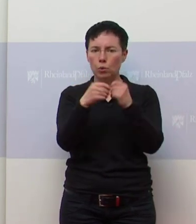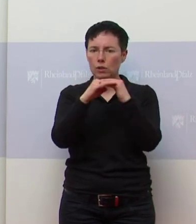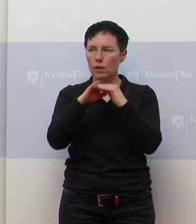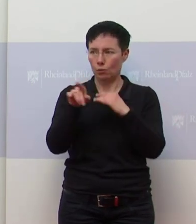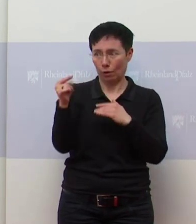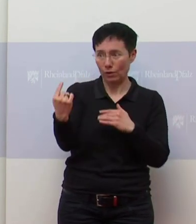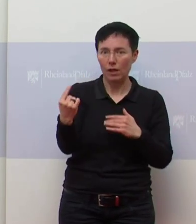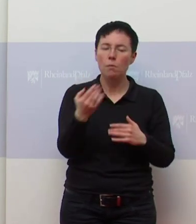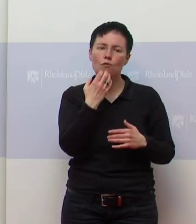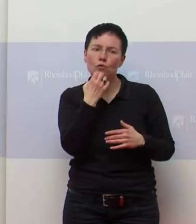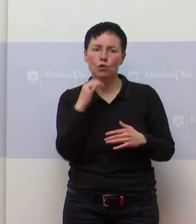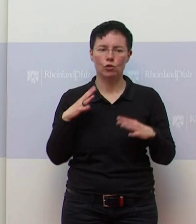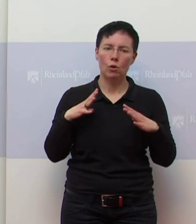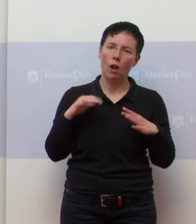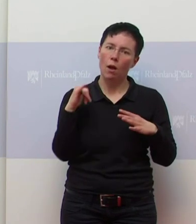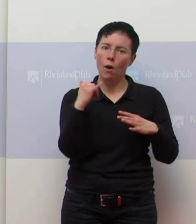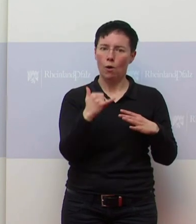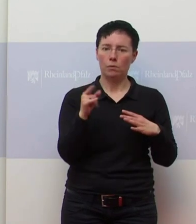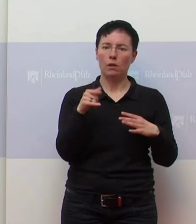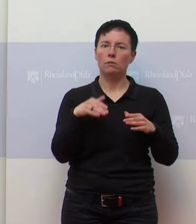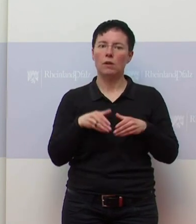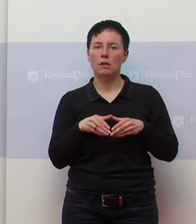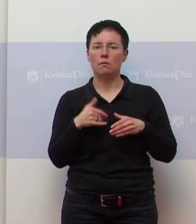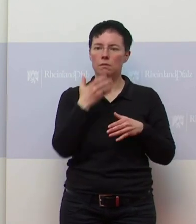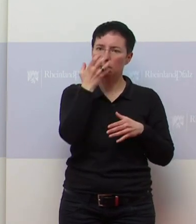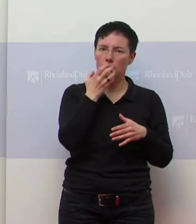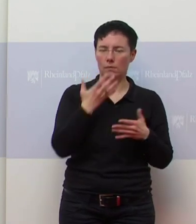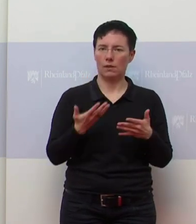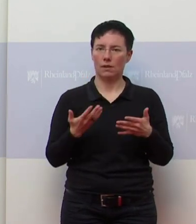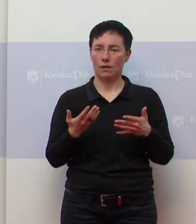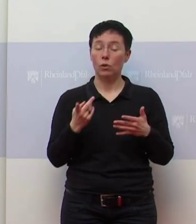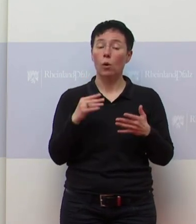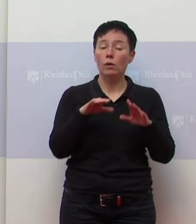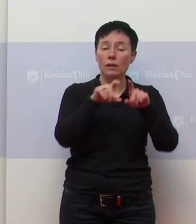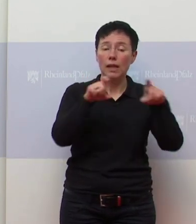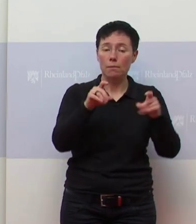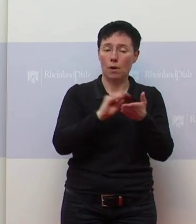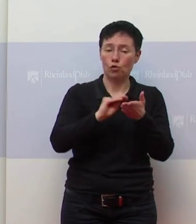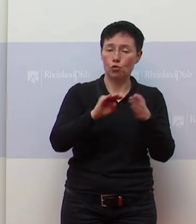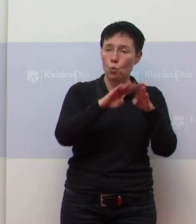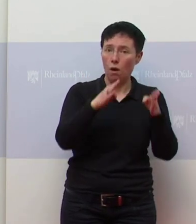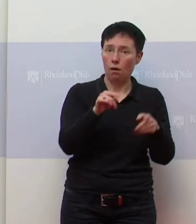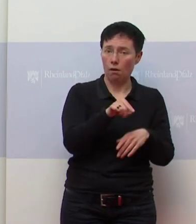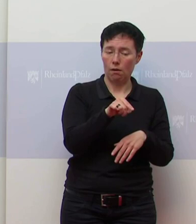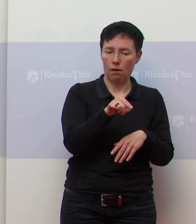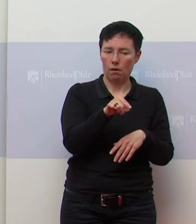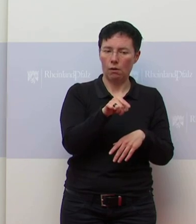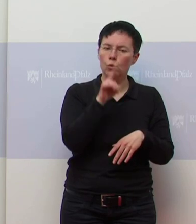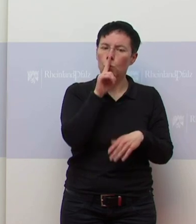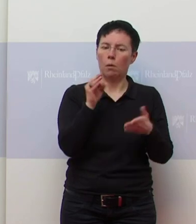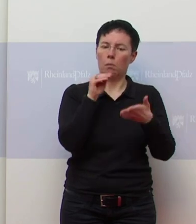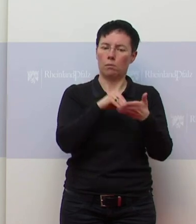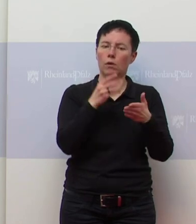der Aspekt Schulen würde mich noch interessieren. Da steht ja jetzt eigentlich gar nichts mehr drin, außer dass man das flächendeckende Test